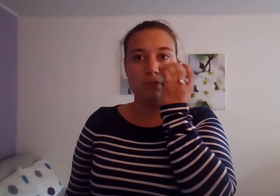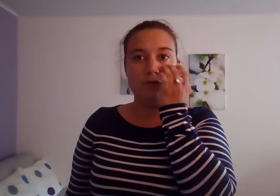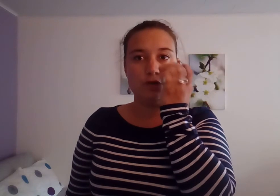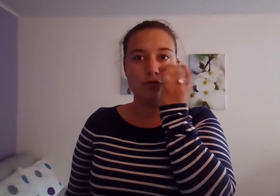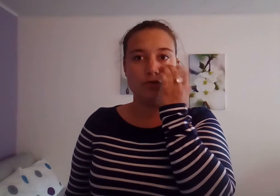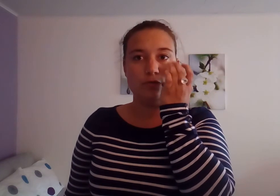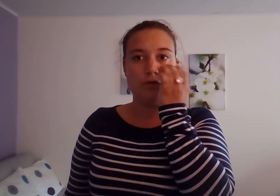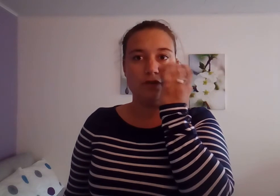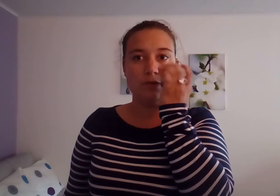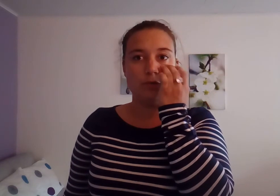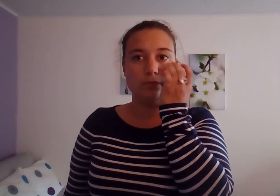Parfois je me sens une mauvaise maman.